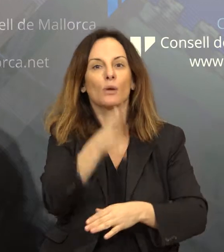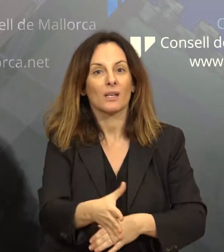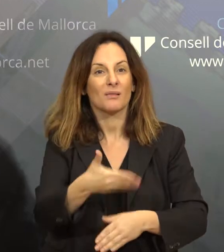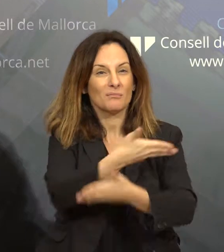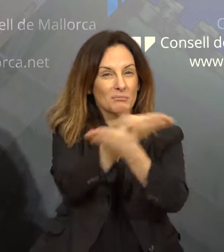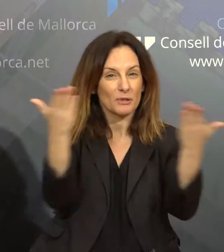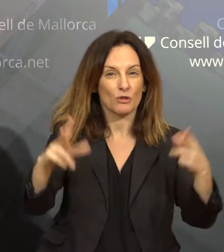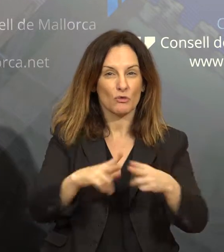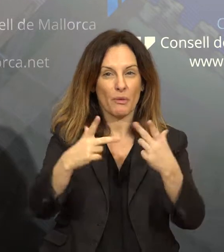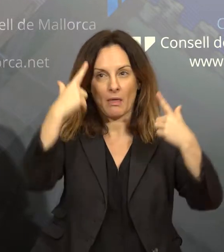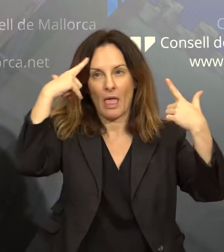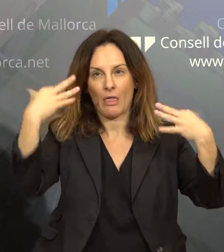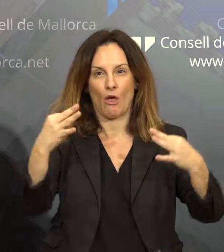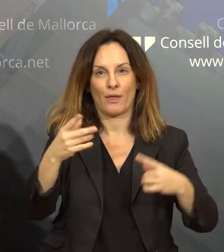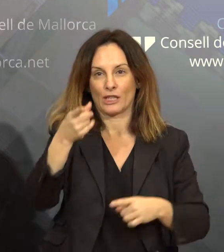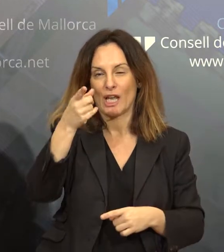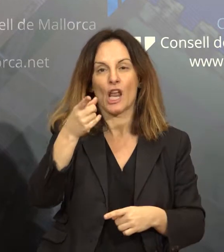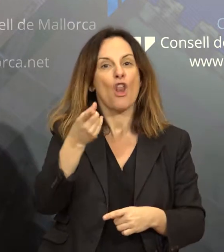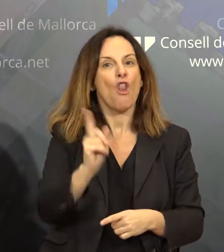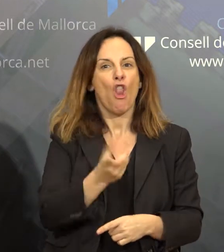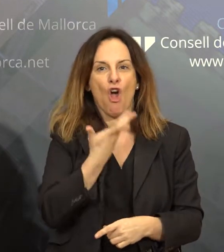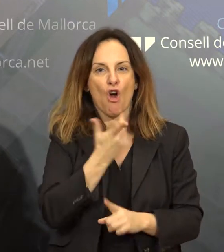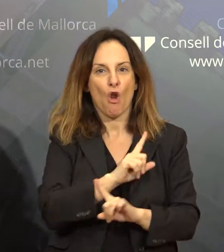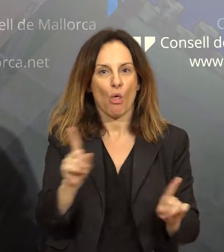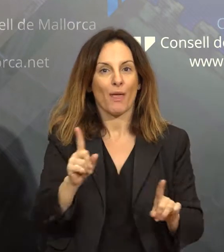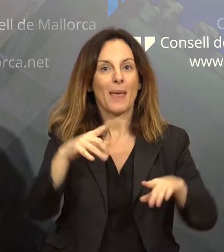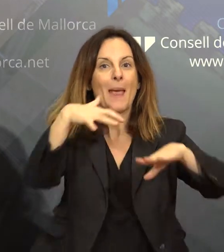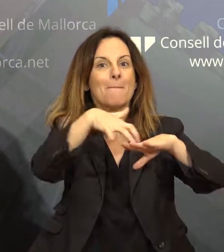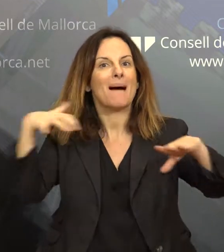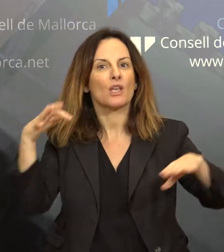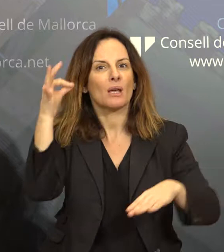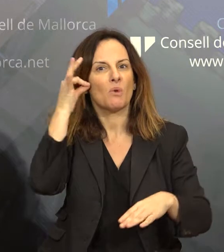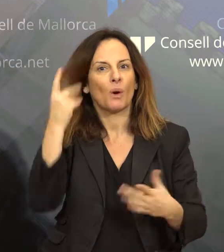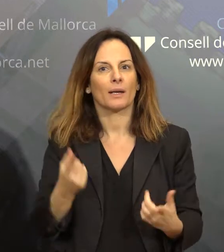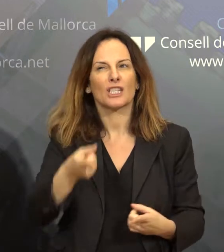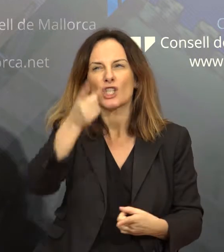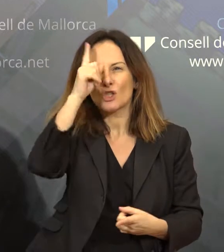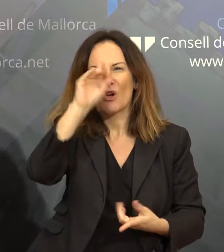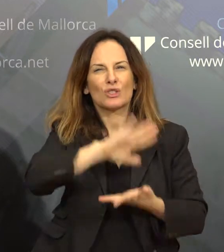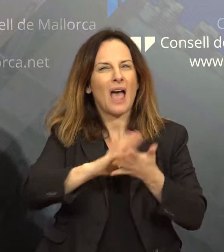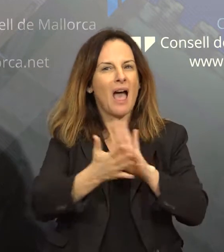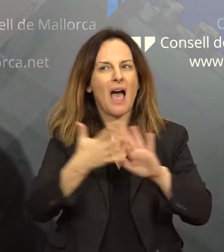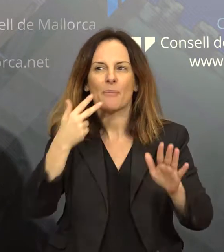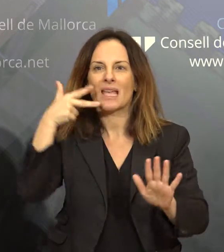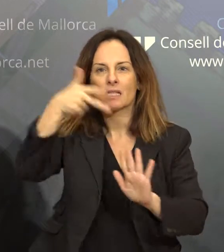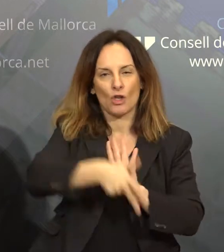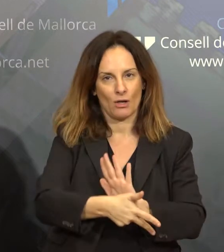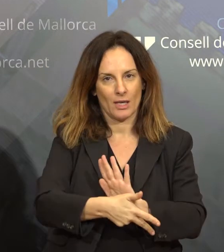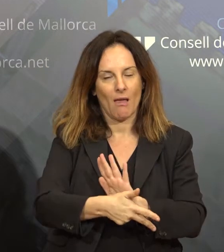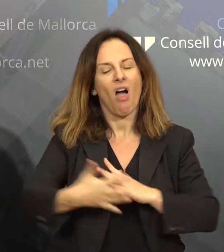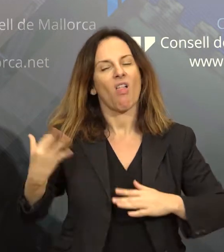de dons i ens sembla una transmissió de què significen i quantos anys